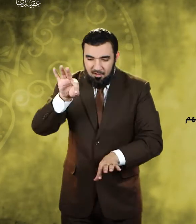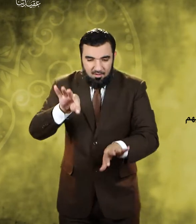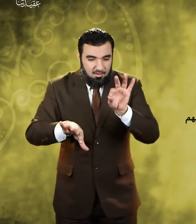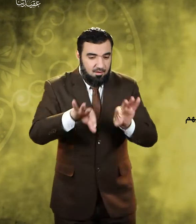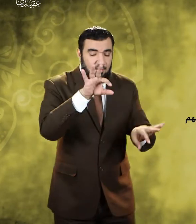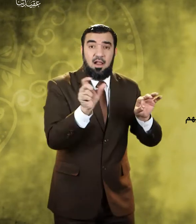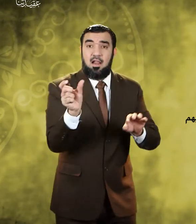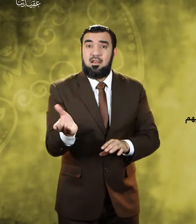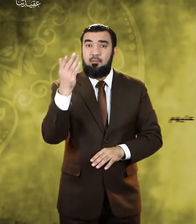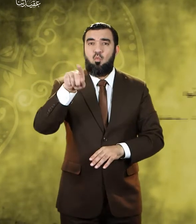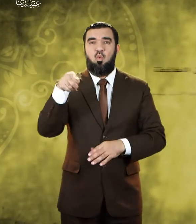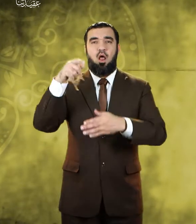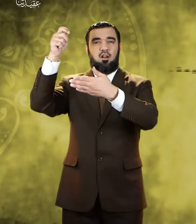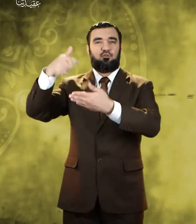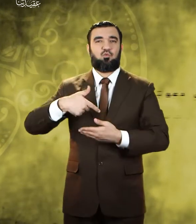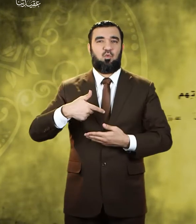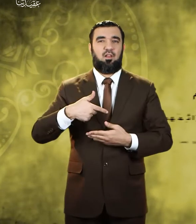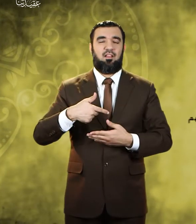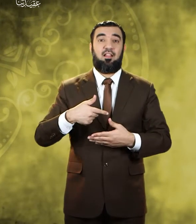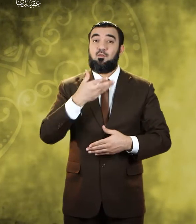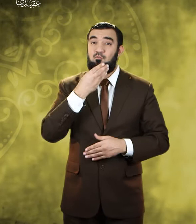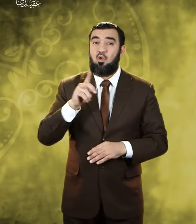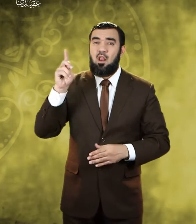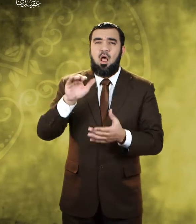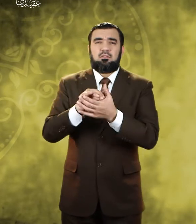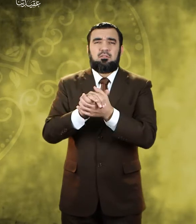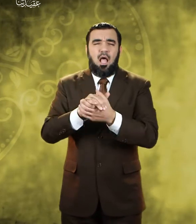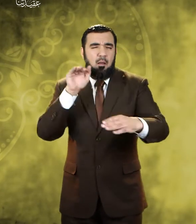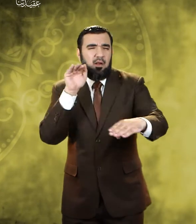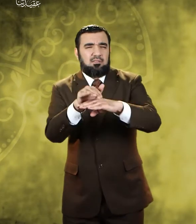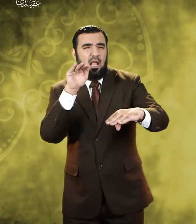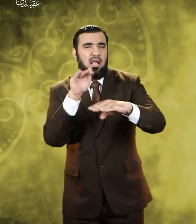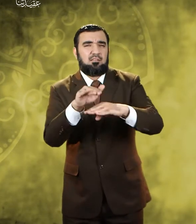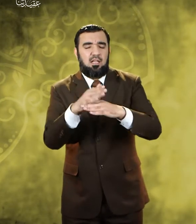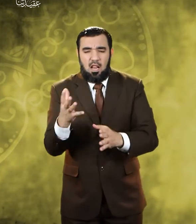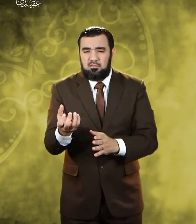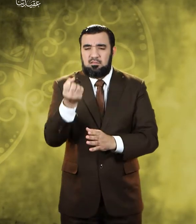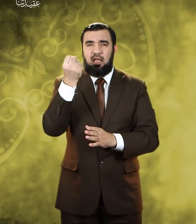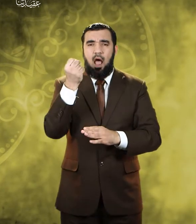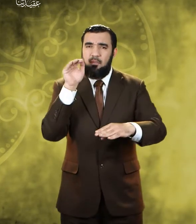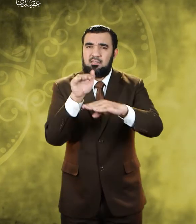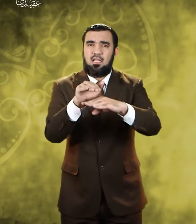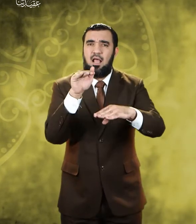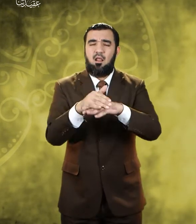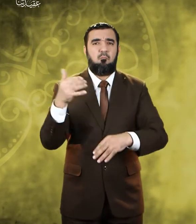فهي اختيار من الله الأنبياء والرسل أصحاب رسالة عظيمة